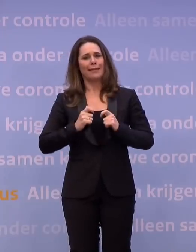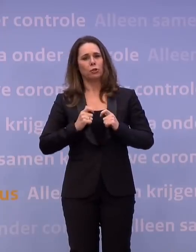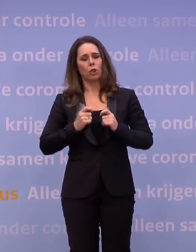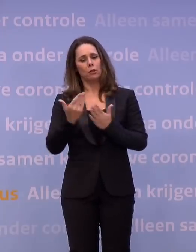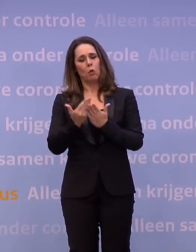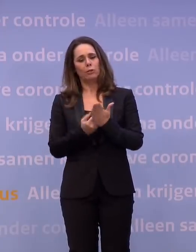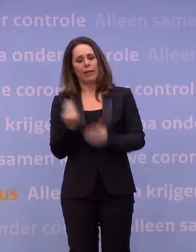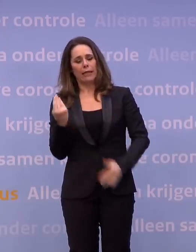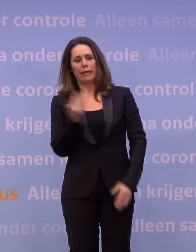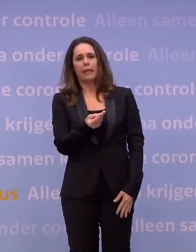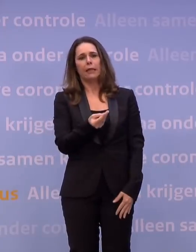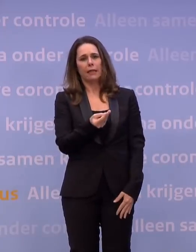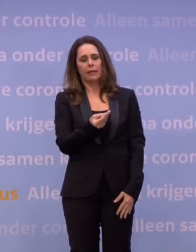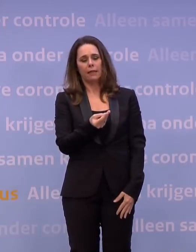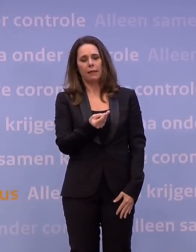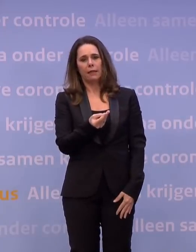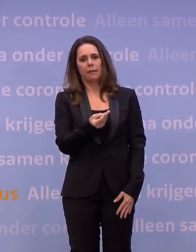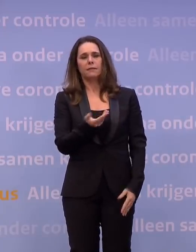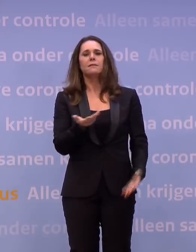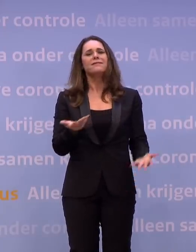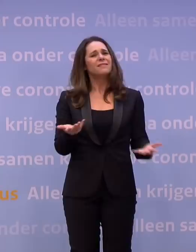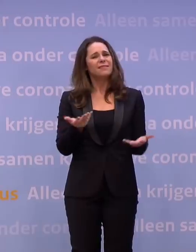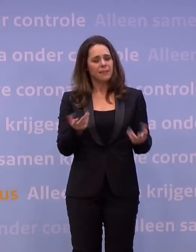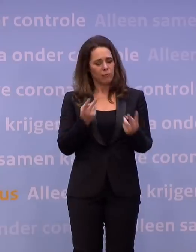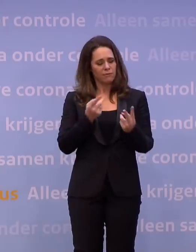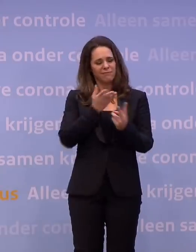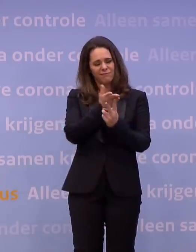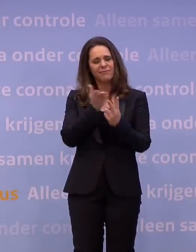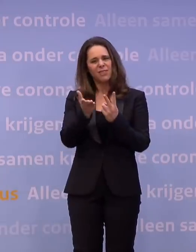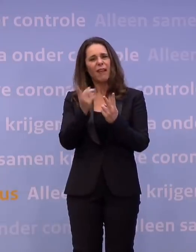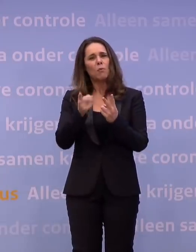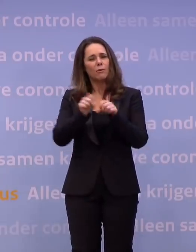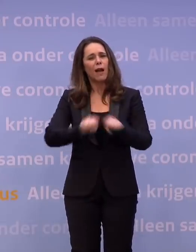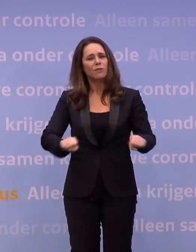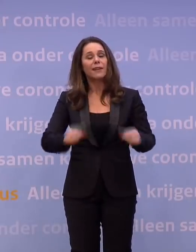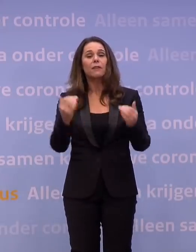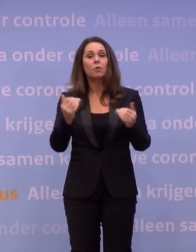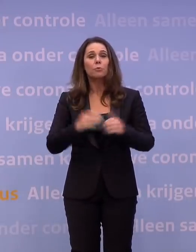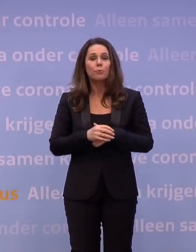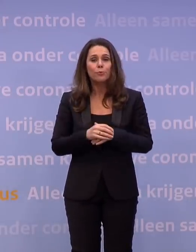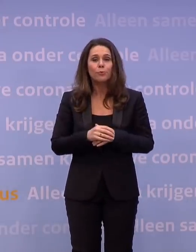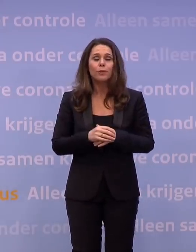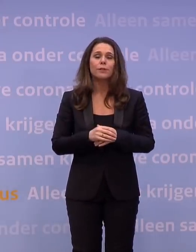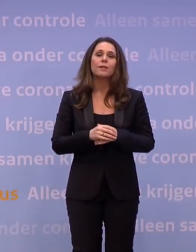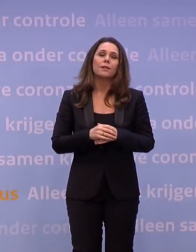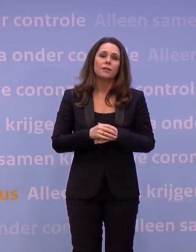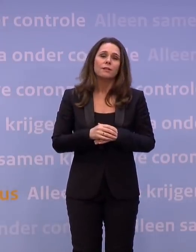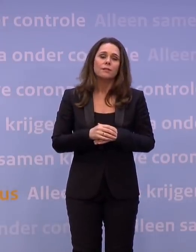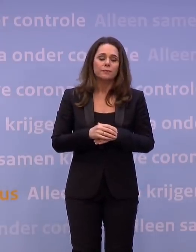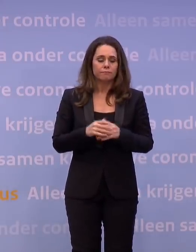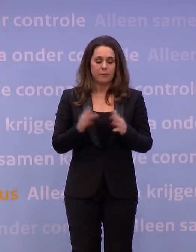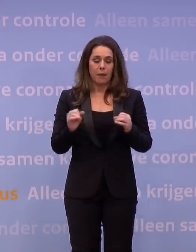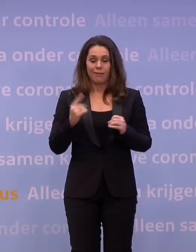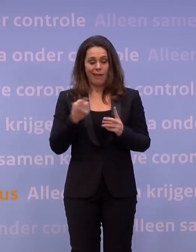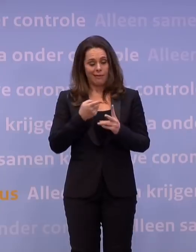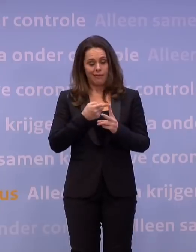vervolgens wordt gecheckt. En waarom hebben we nog die twee varianten die we nog moeten uitwerken? Omdat het mogelijk zou kunnen zijn dat bij de